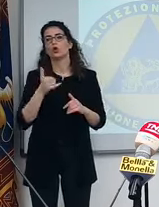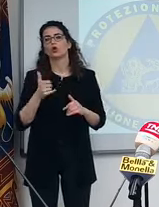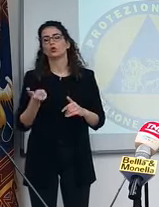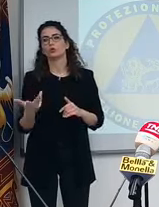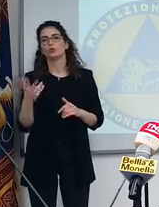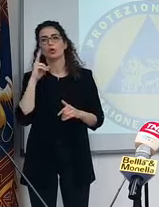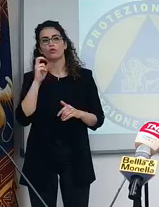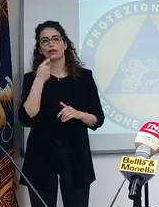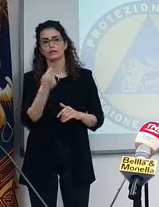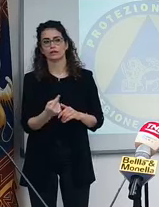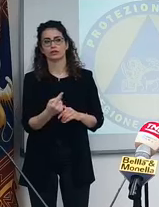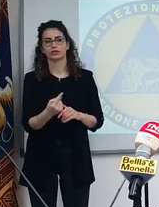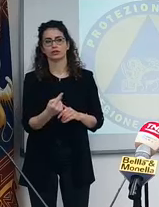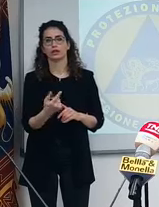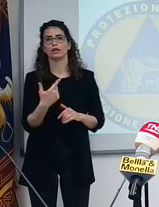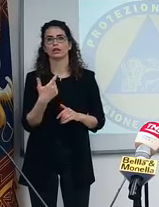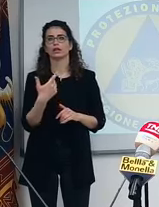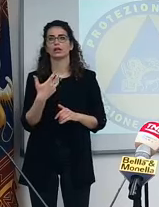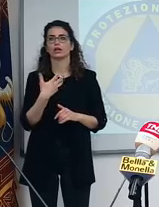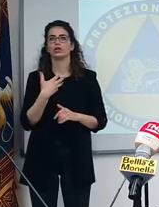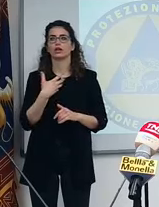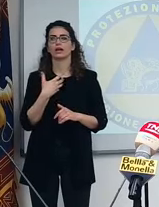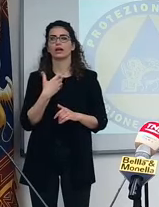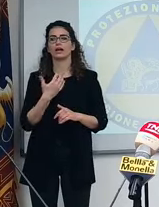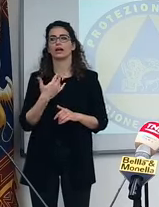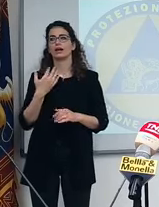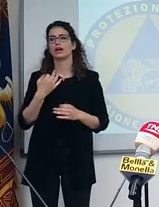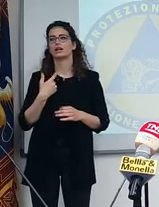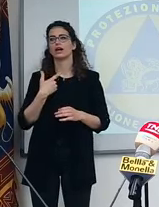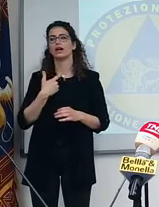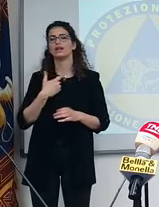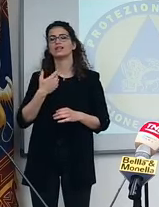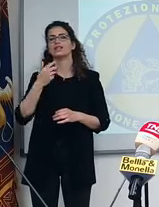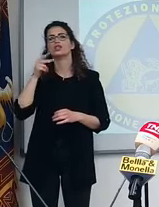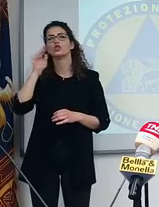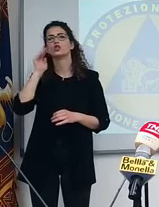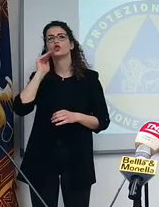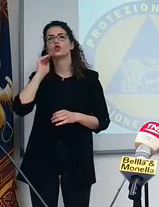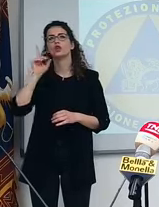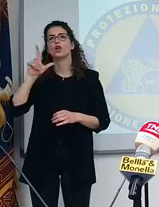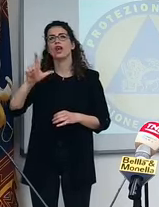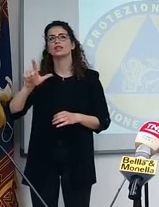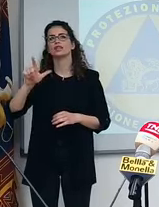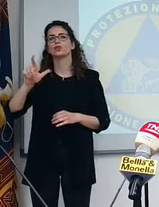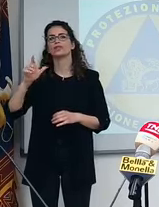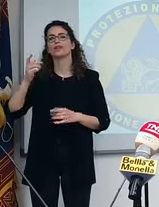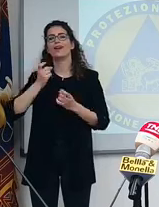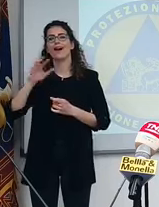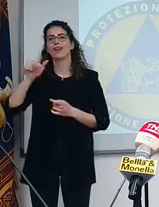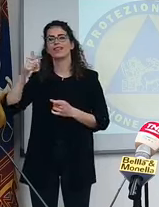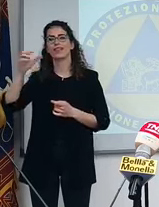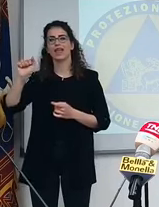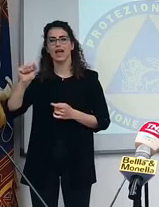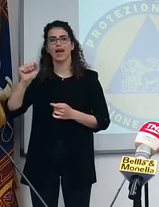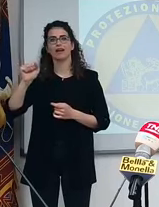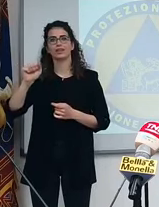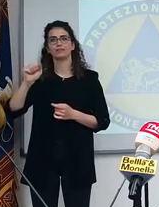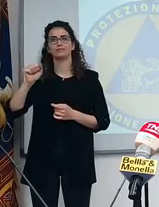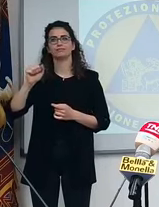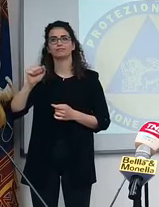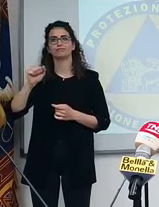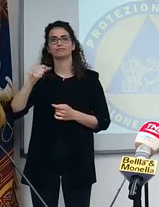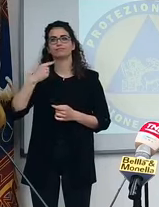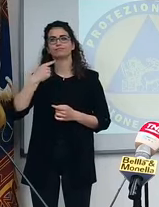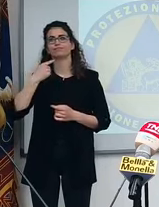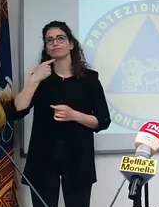signore Lazzarone di Altea, che dice che ascolta sempre e quindi avrà recepito che il numero verde dice... chiedevamo come facevano a